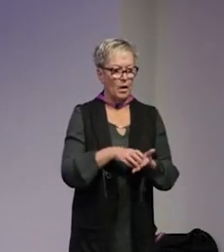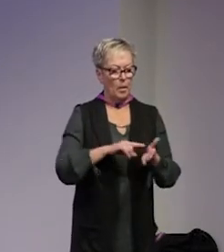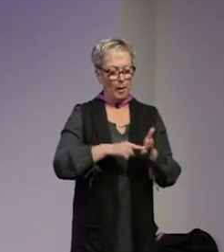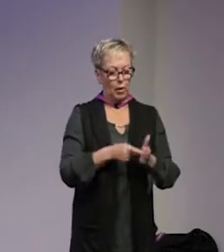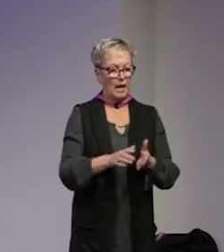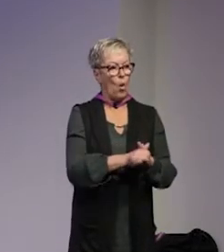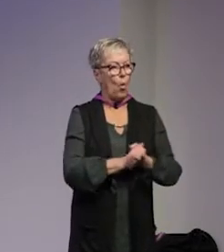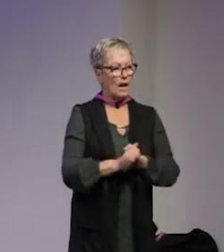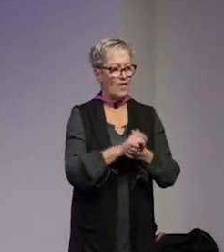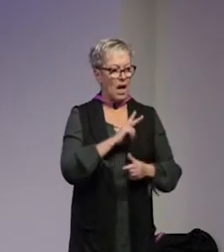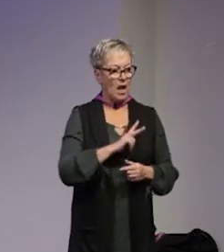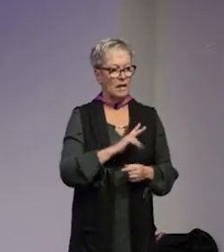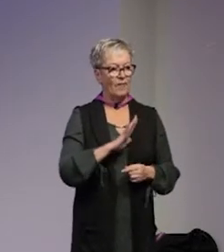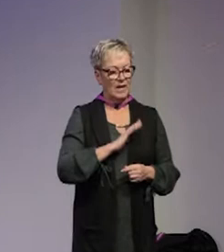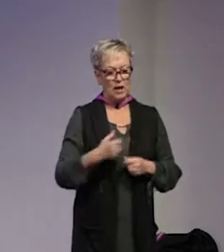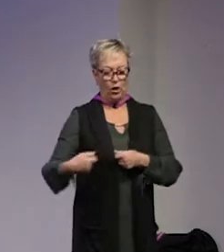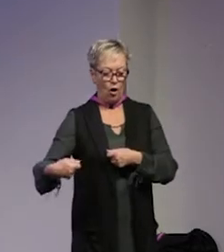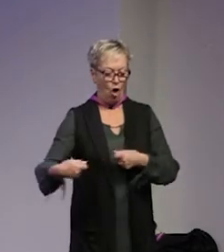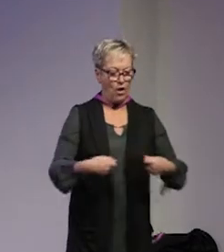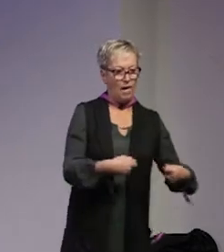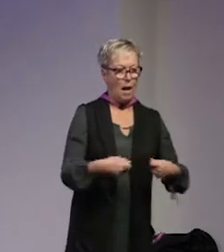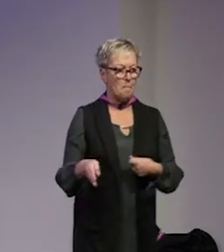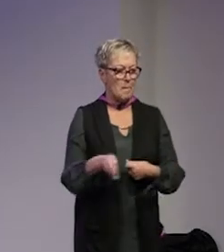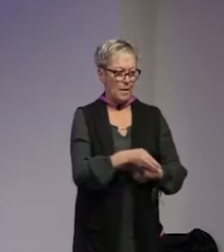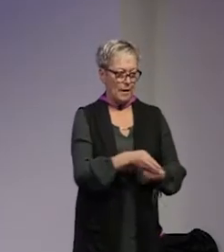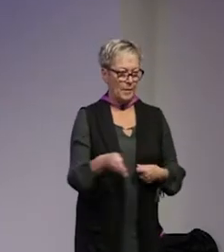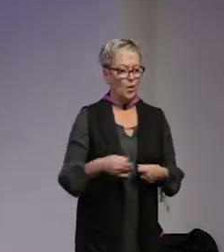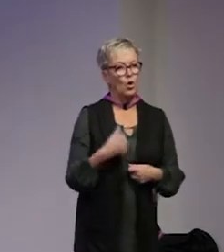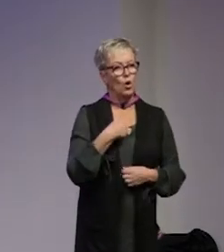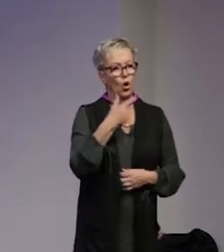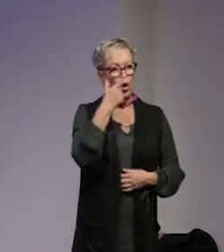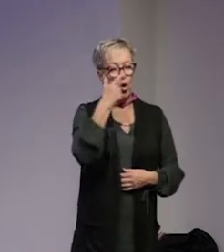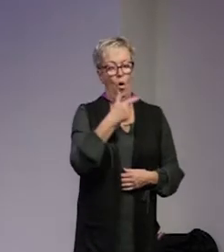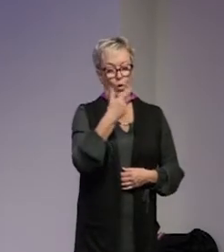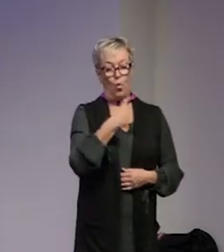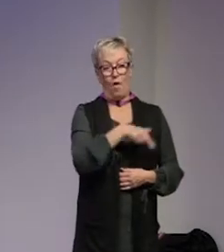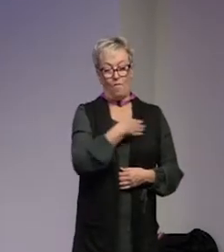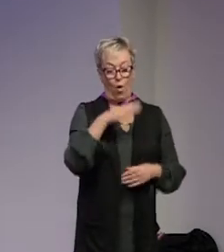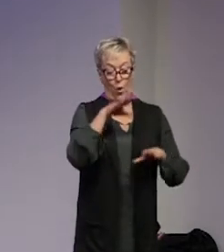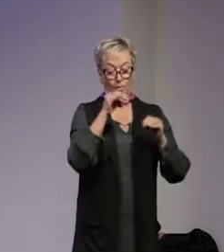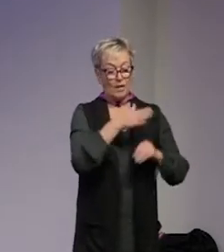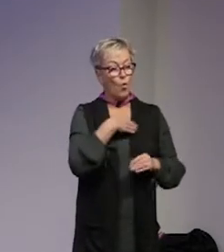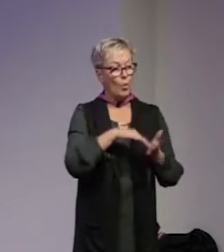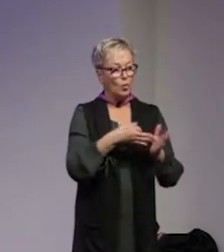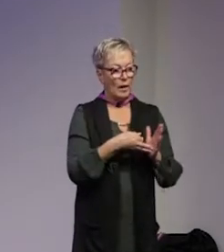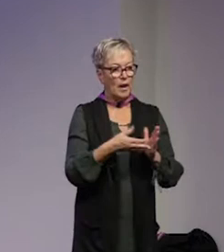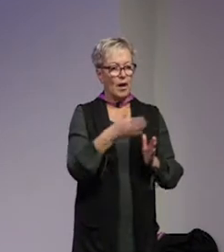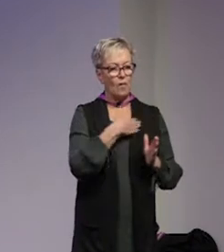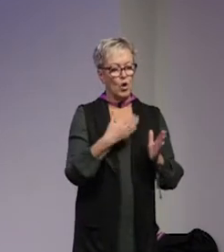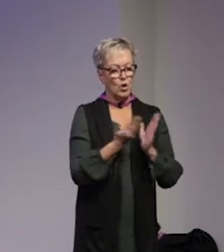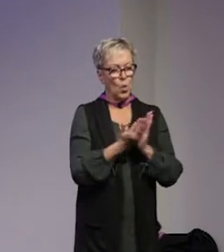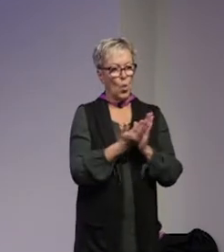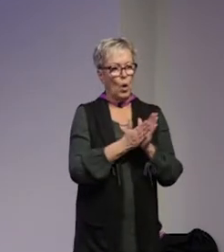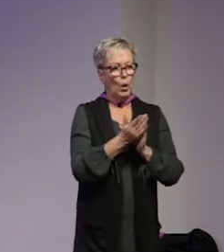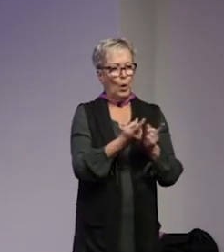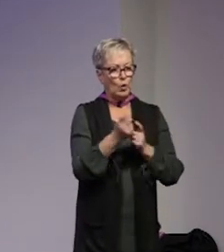kollektiv ansvaret så det finns en dragkamp här och jag tror och vår uppfattning i våra projekt är väl att vår stora utmaning